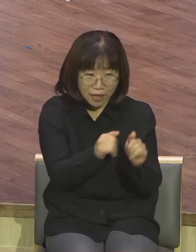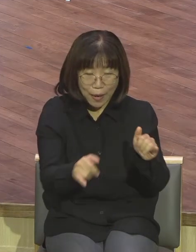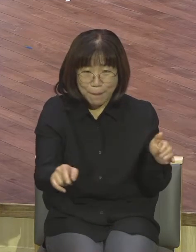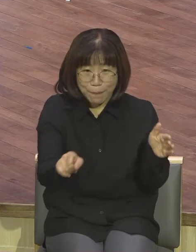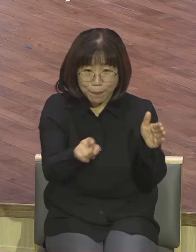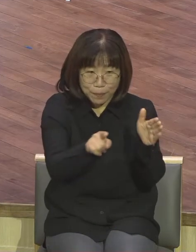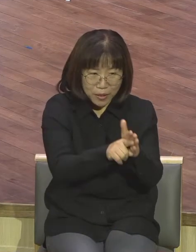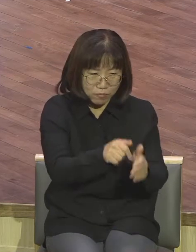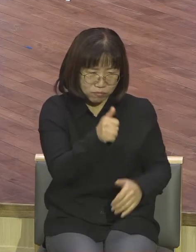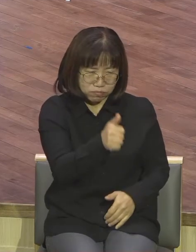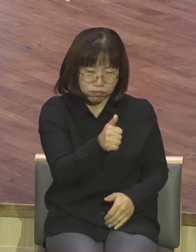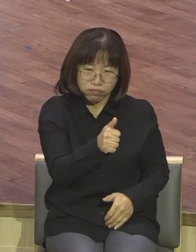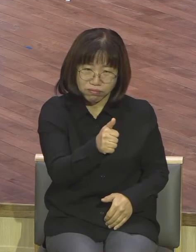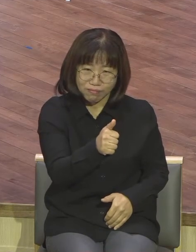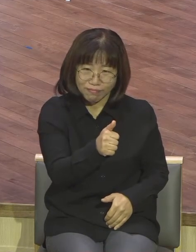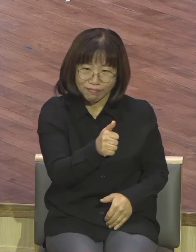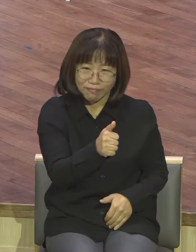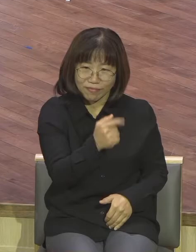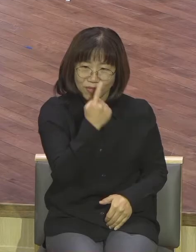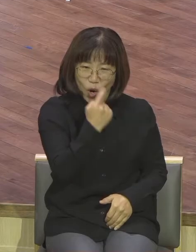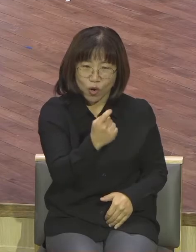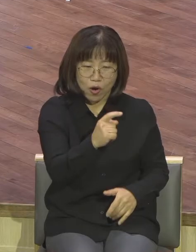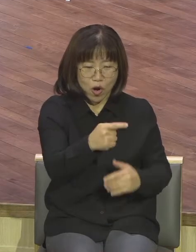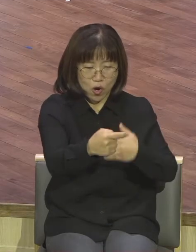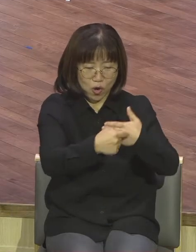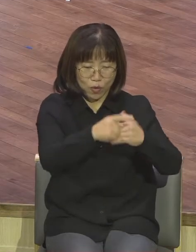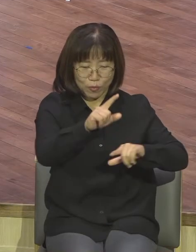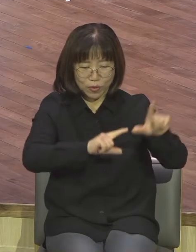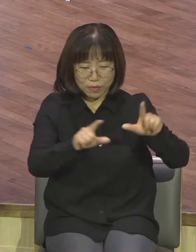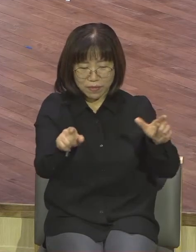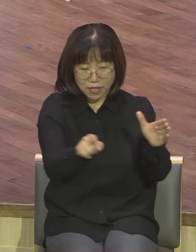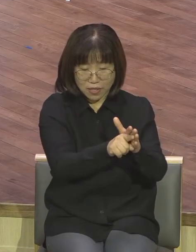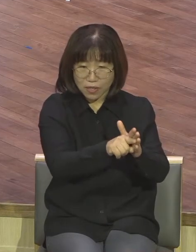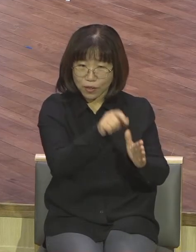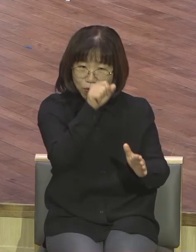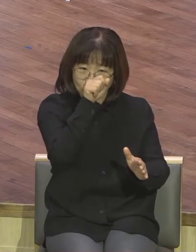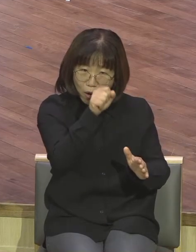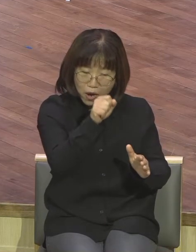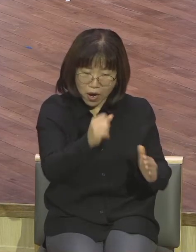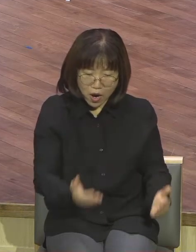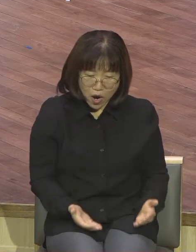보이는데 되게 진짜 굉장히 신앙이 좋아 보이는데 굉장히 헌신을 많이 하는 것 같은데